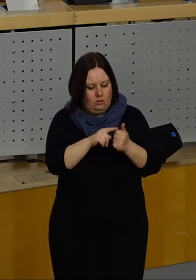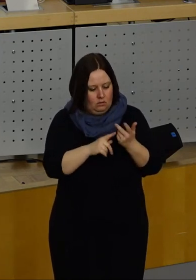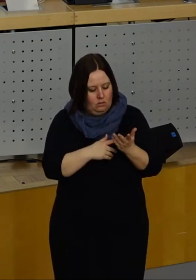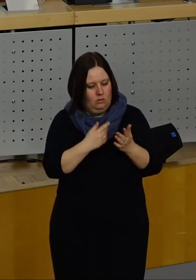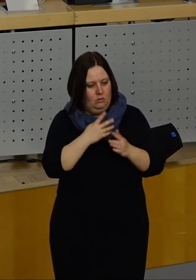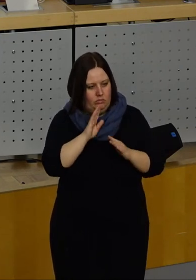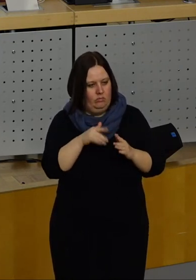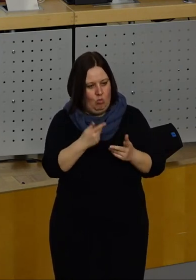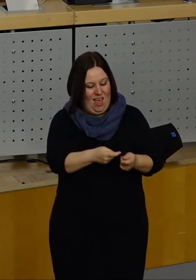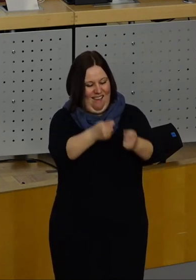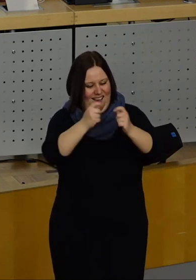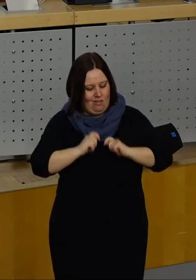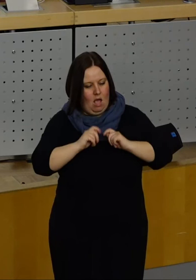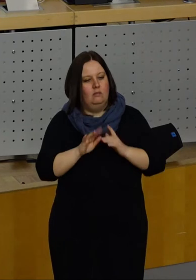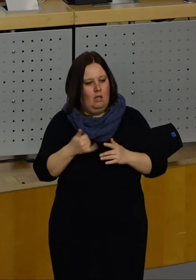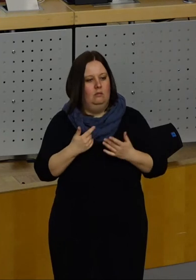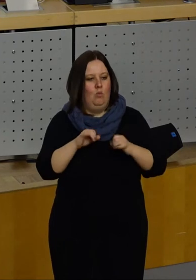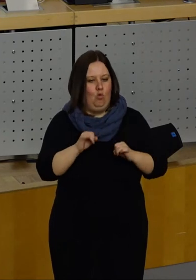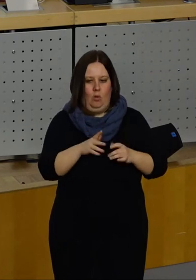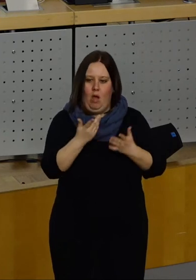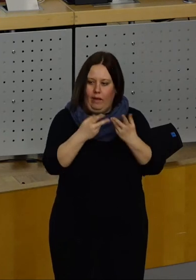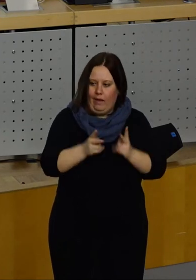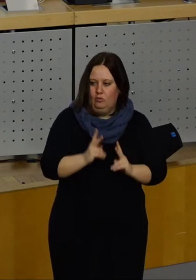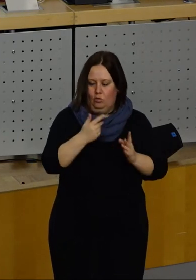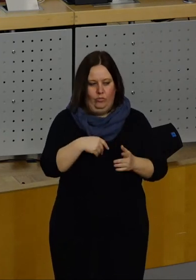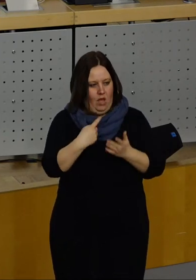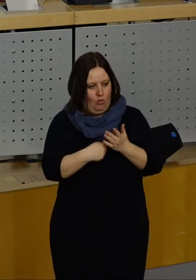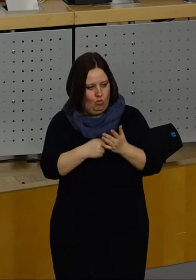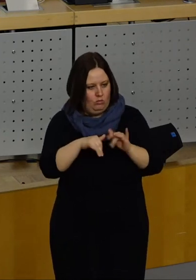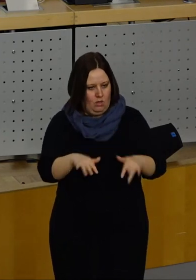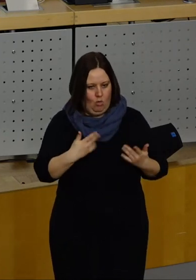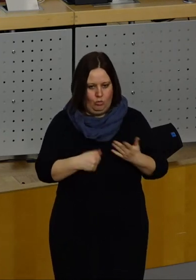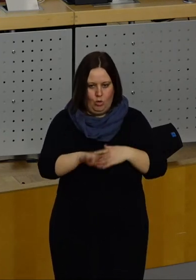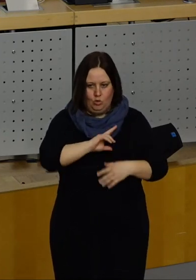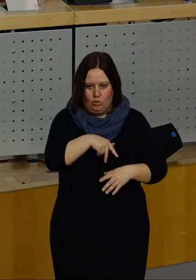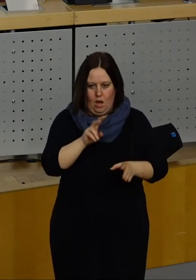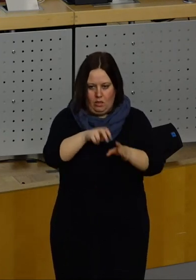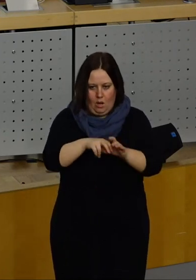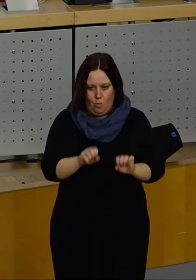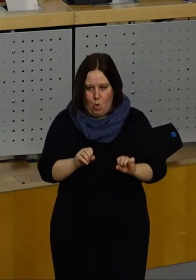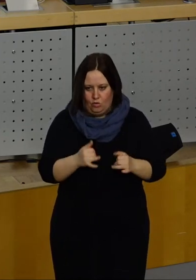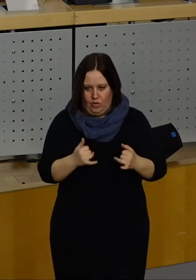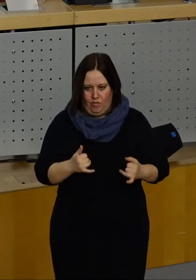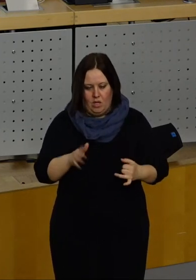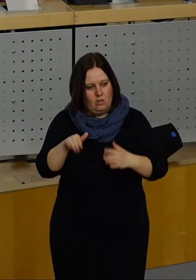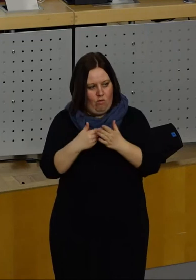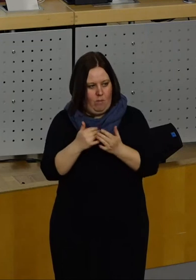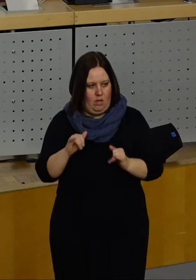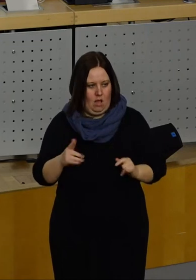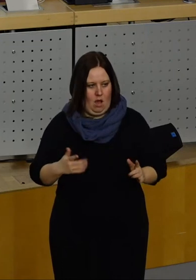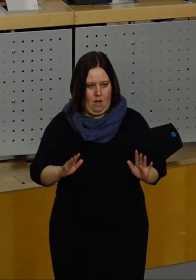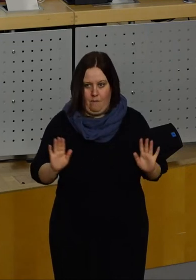gewährleisten, was jeder Bürger an Freiheitsrechten in Anspruch nehmen kann und an sozialer Teilhabe in Anspruch zu nehmen hat, das